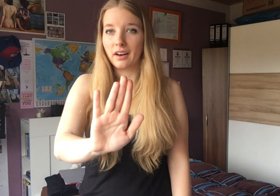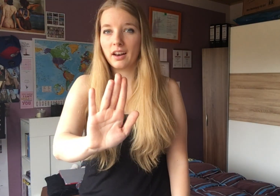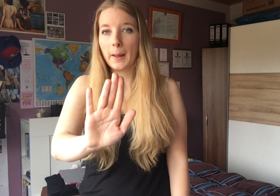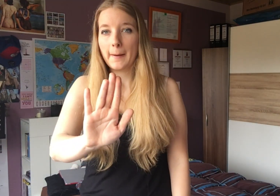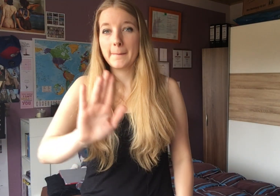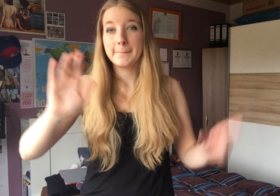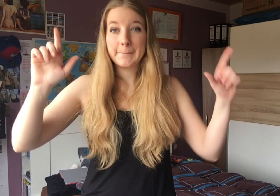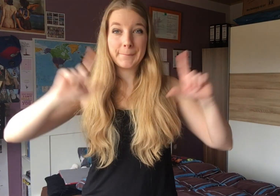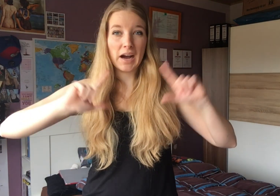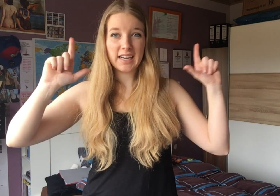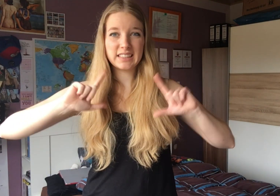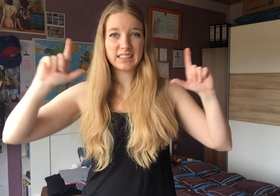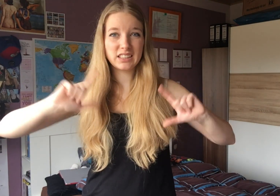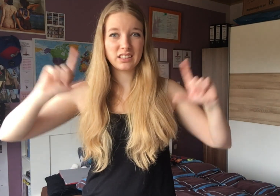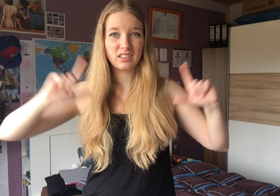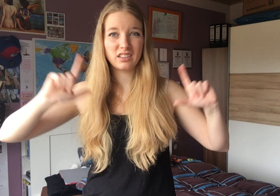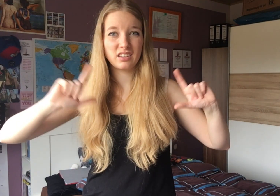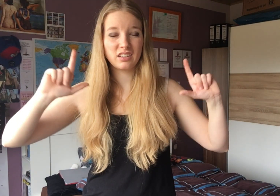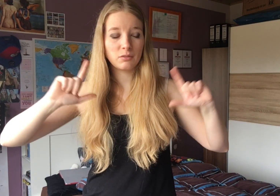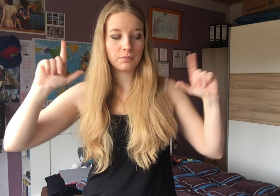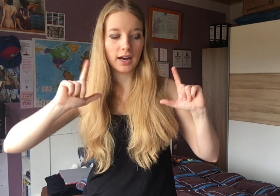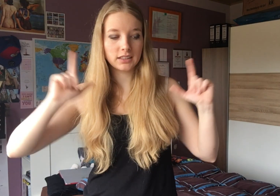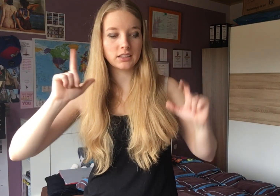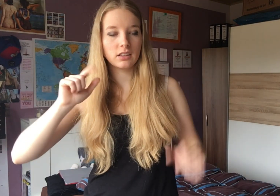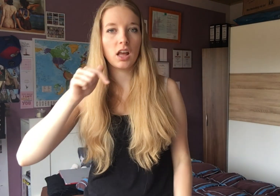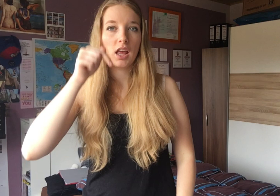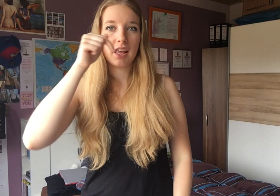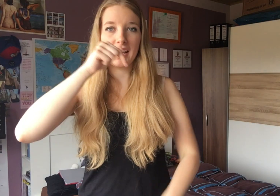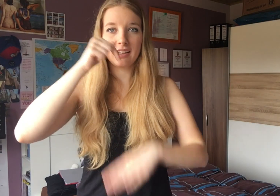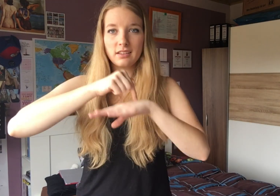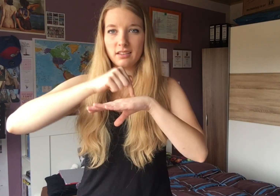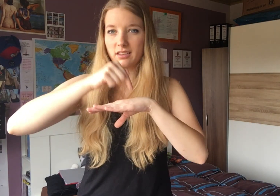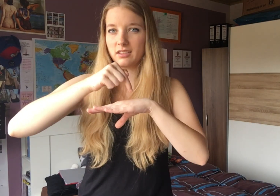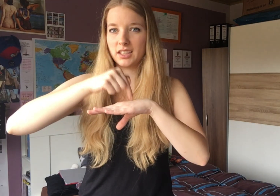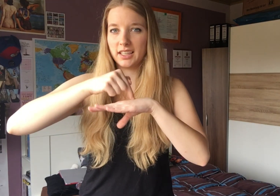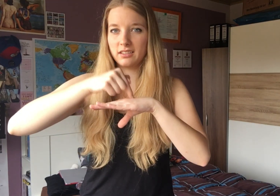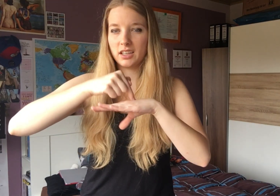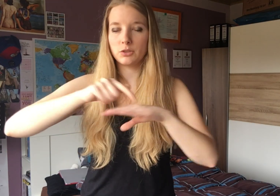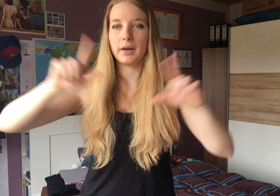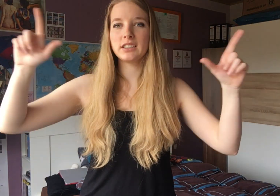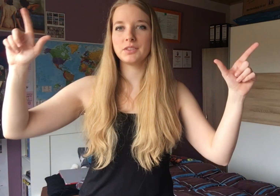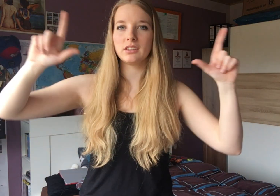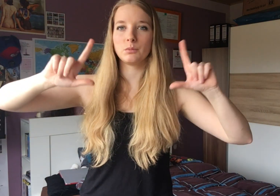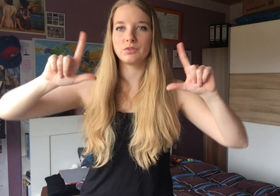Partys, Partys in, in, also Partys, die dann